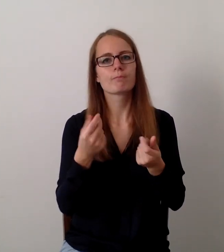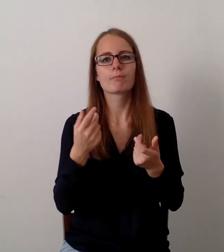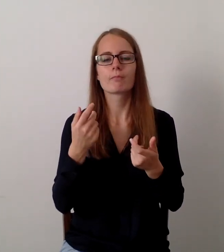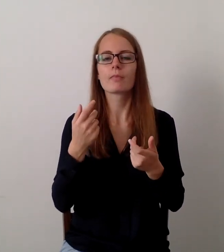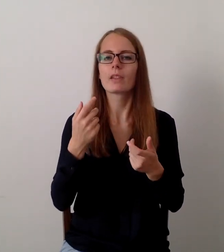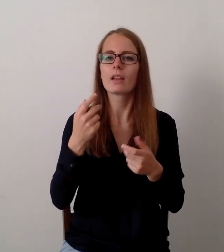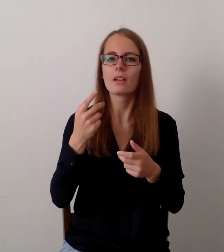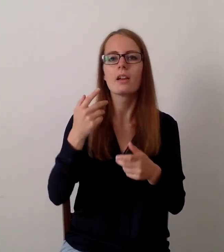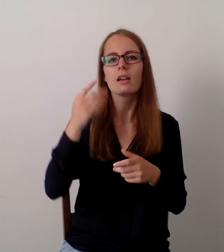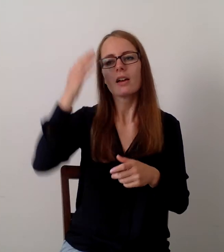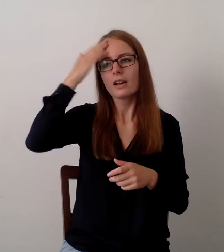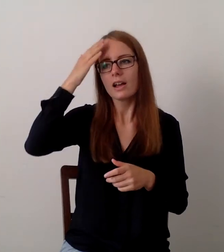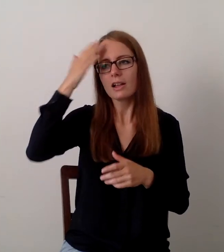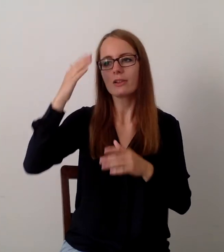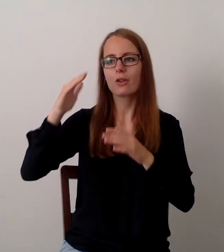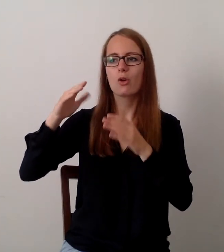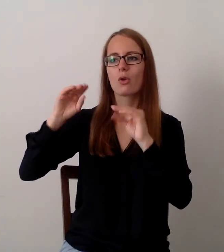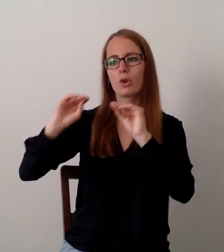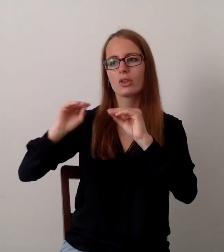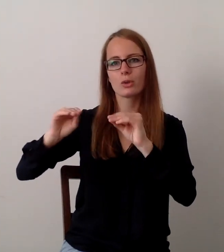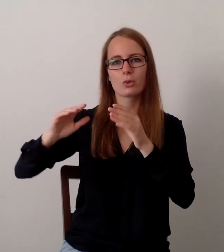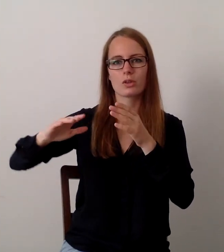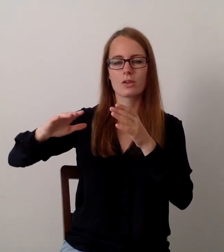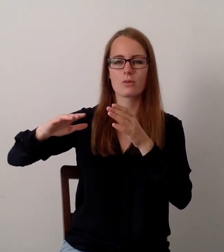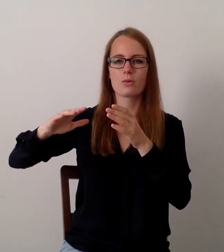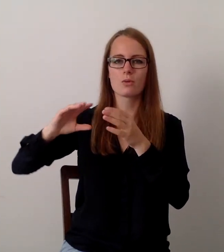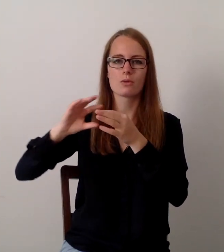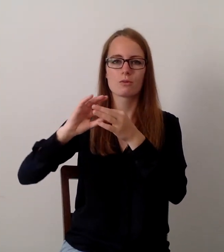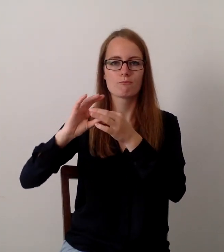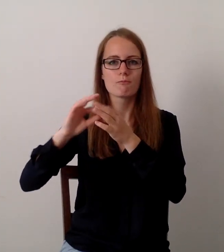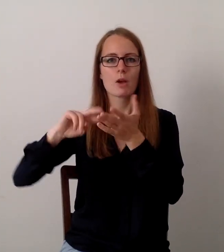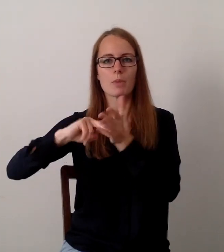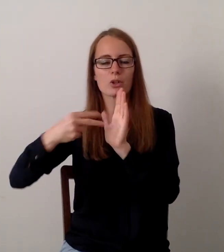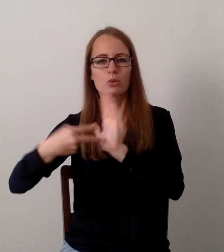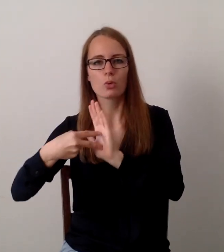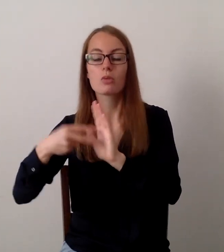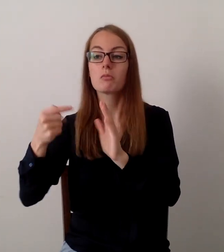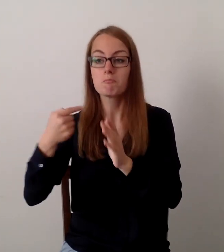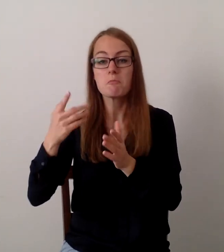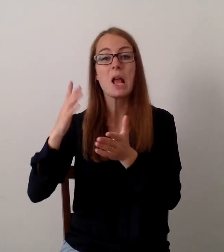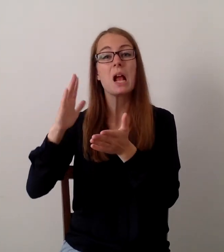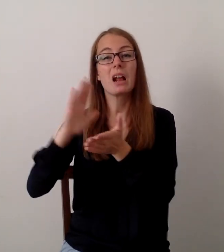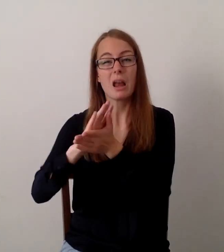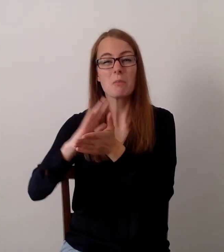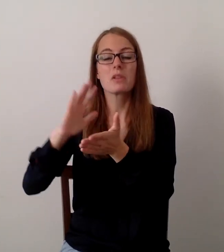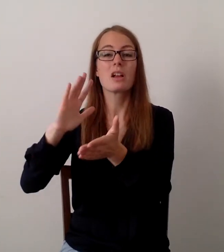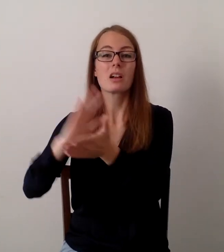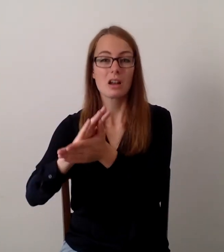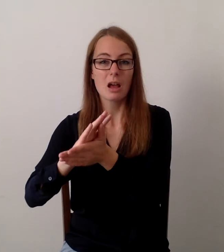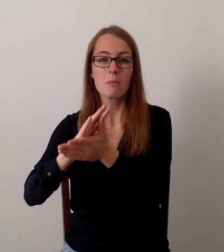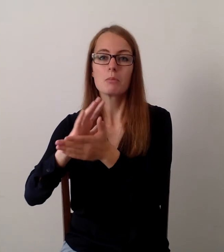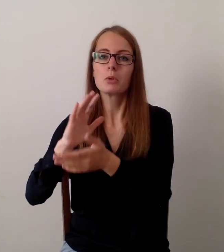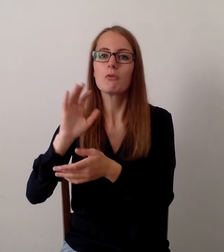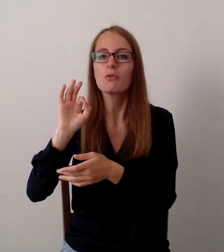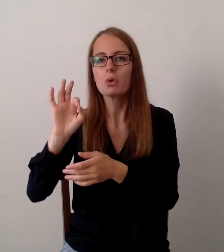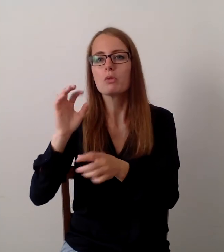dass es viele Punkte gibt, die zwar funktionieren, vorübergehend, mit